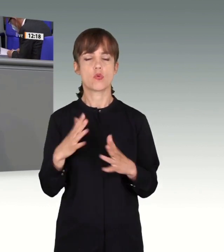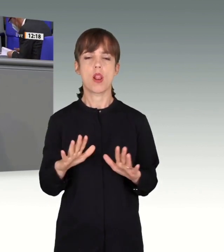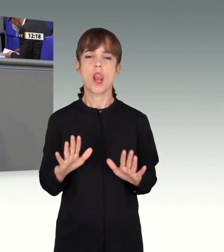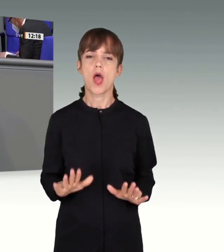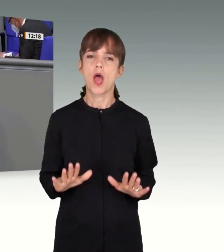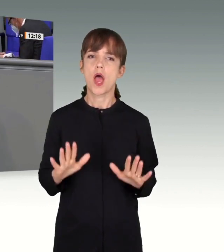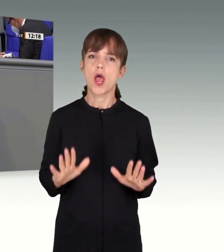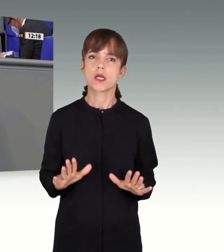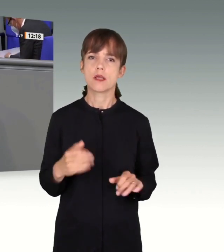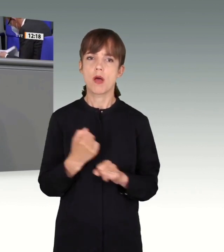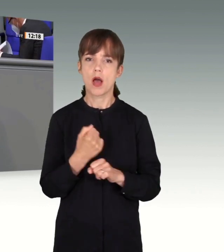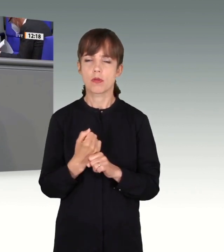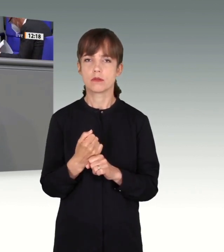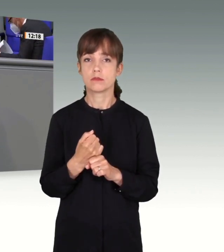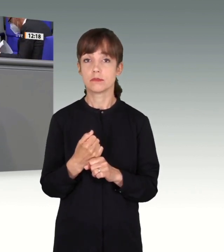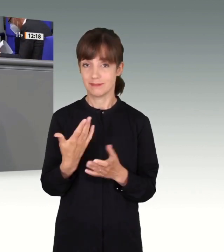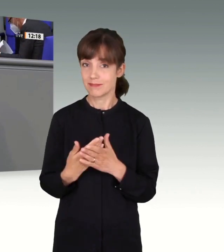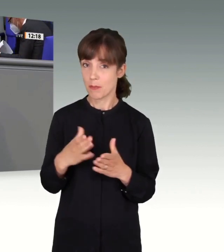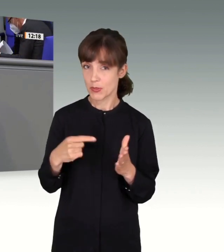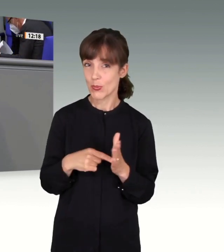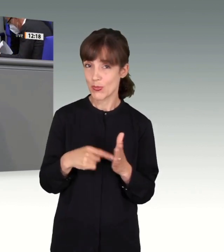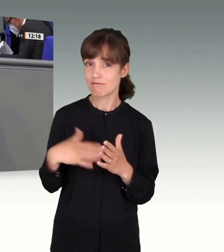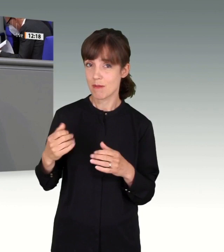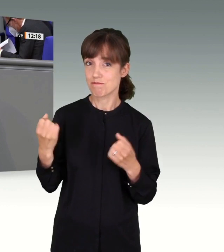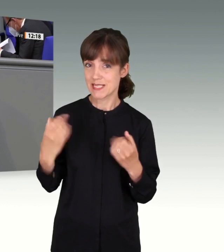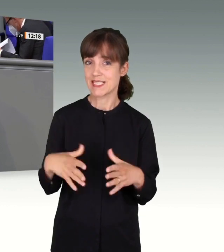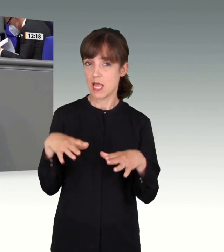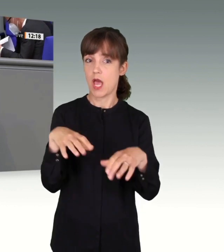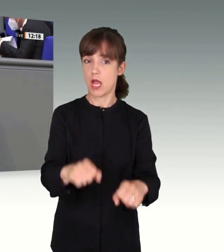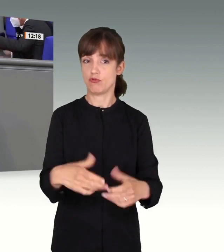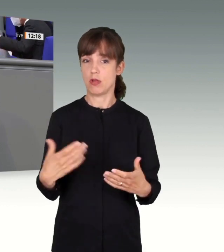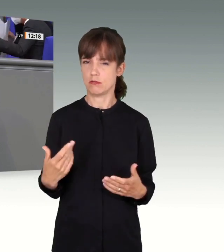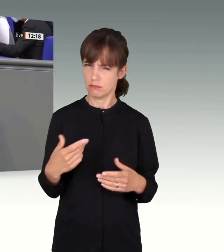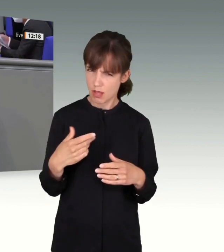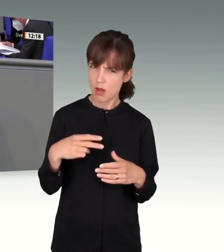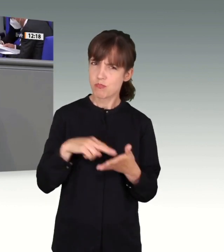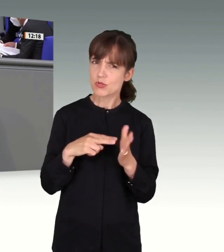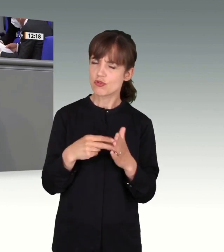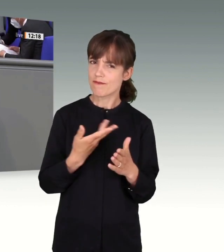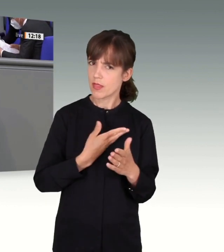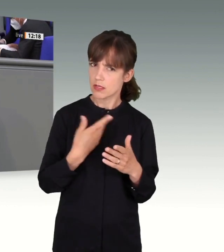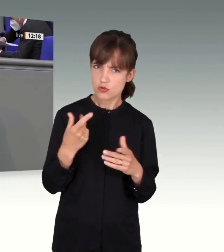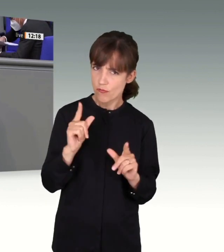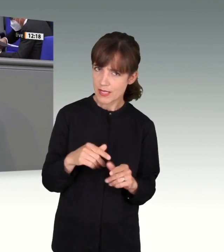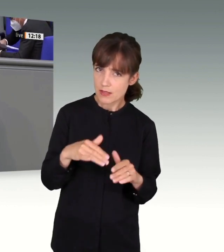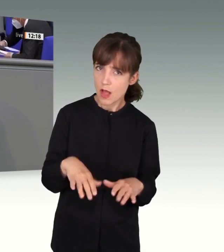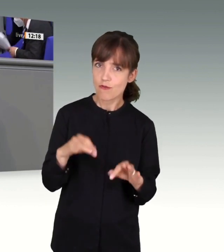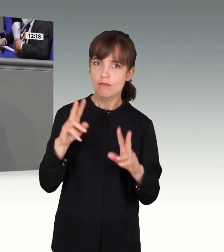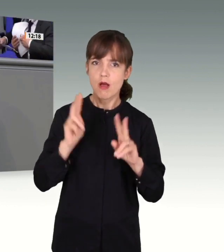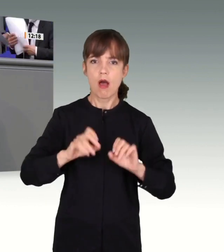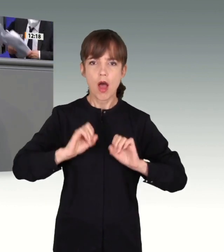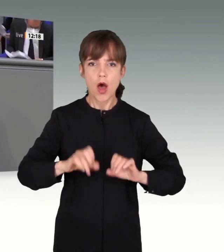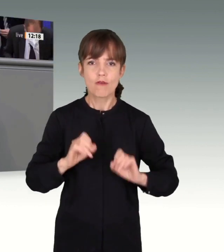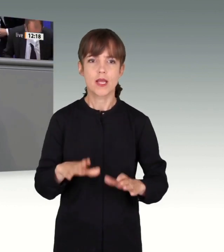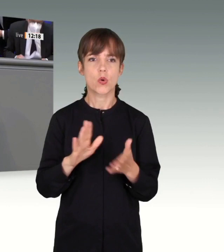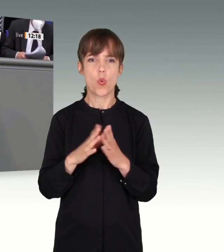Uns fehlt es an einem politischen Willen, hier aufzuklären, aktiv zu handeln und vor allen Dingen Gefährder und Personen, die hier